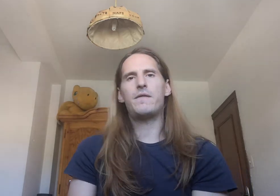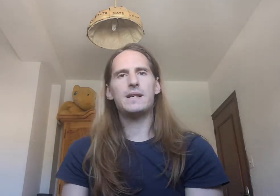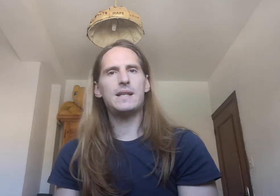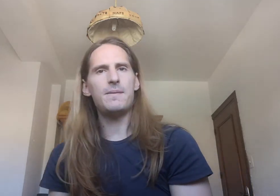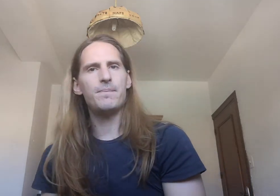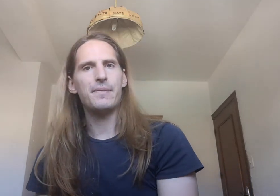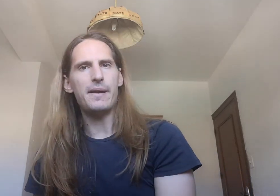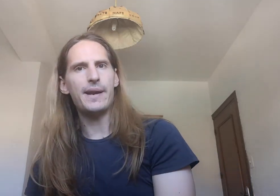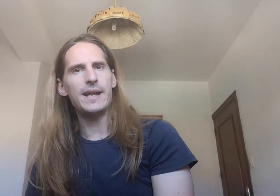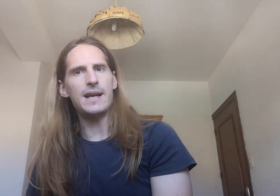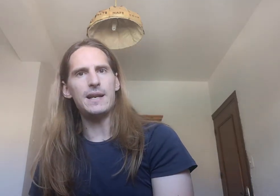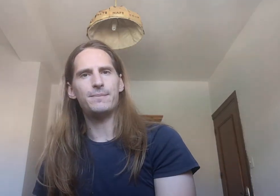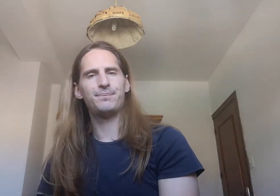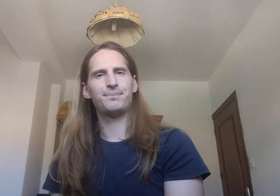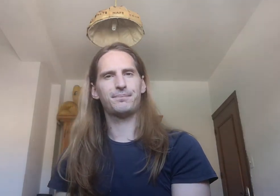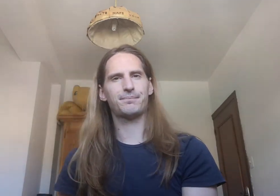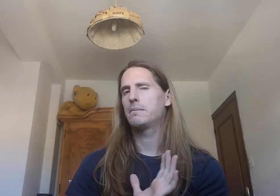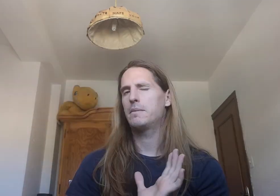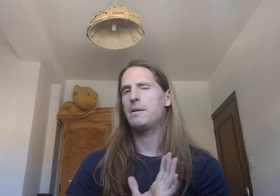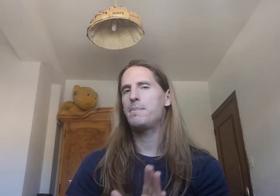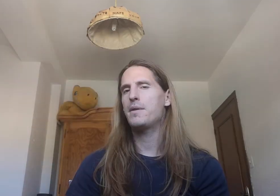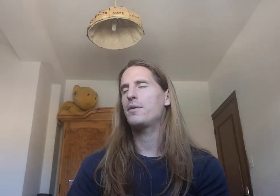frase a ver qué tal empiezo